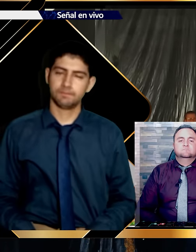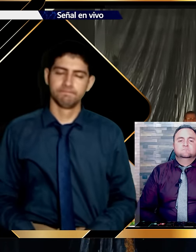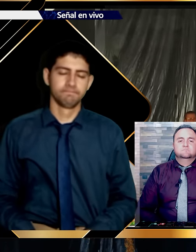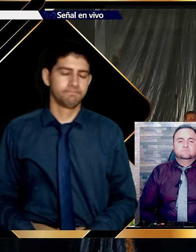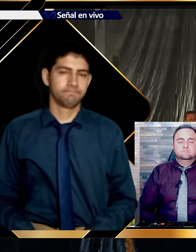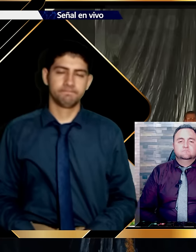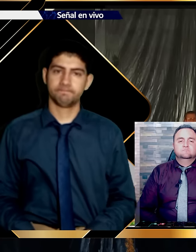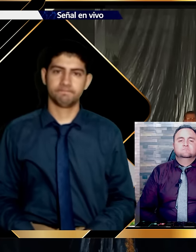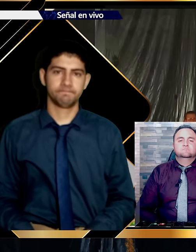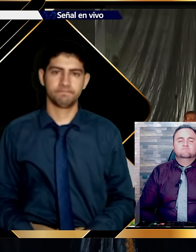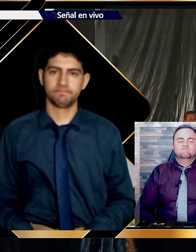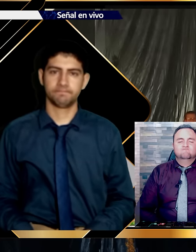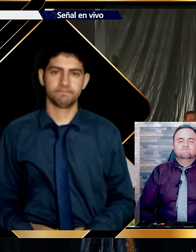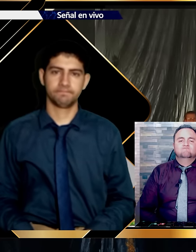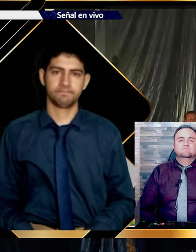Amigo.